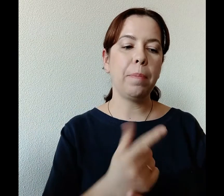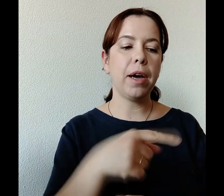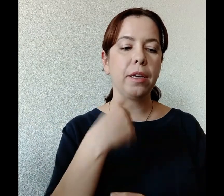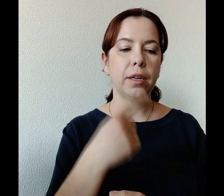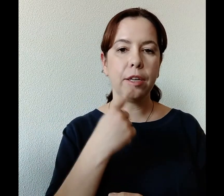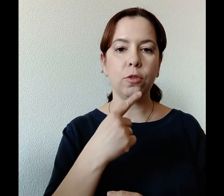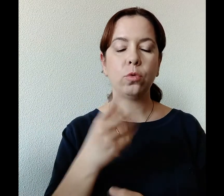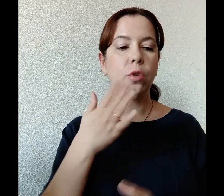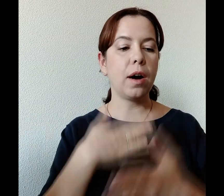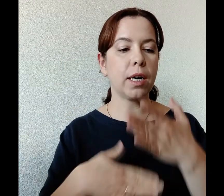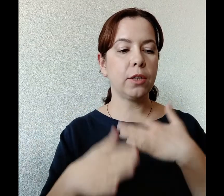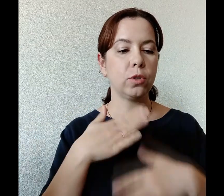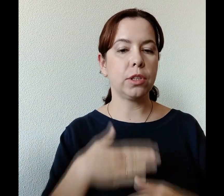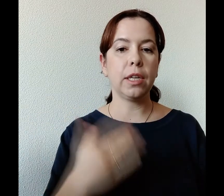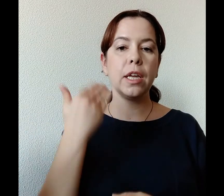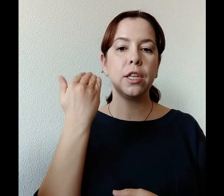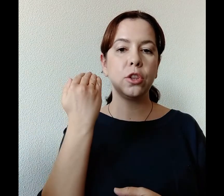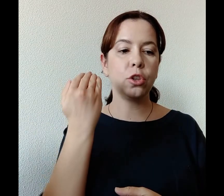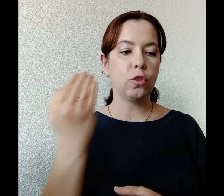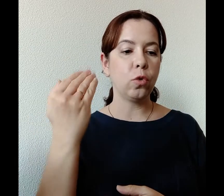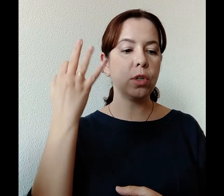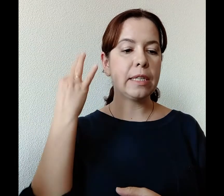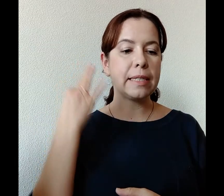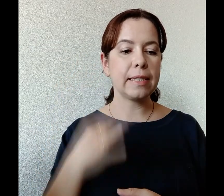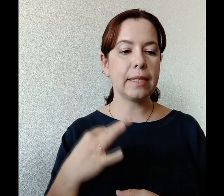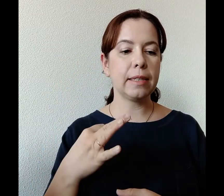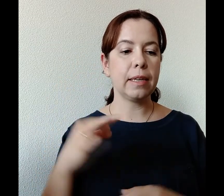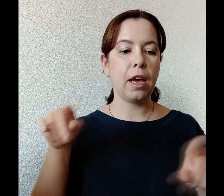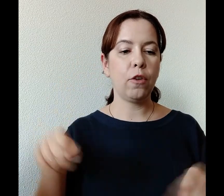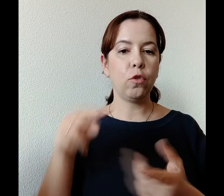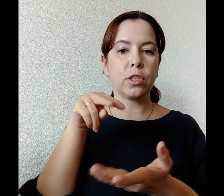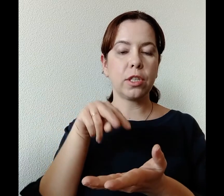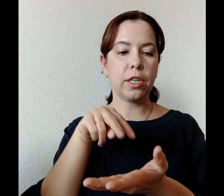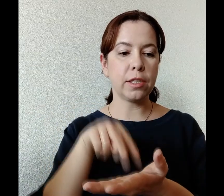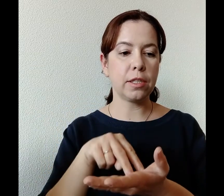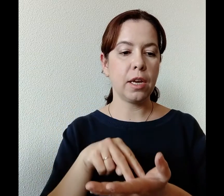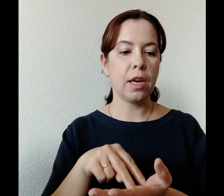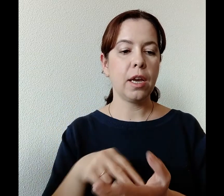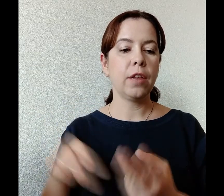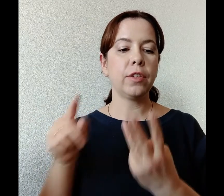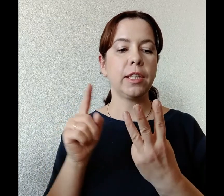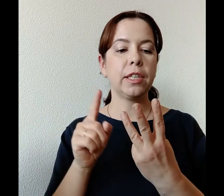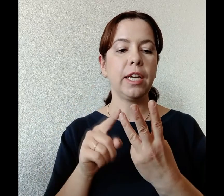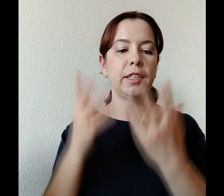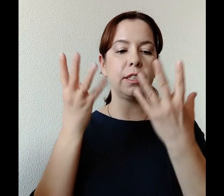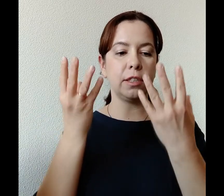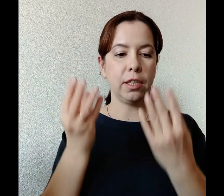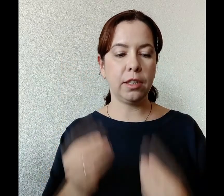Ипаки, реку, радуйся, твой сын воскрес на третий день